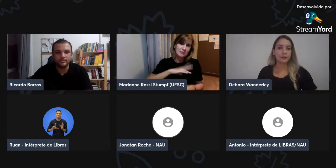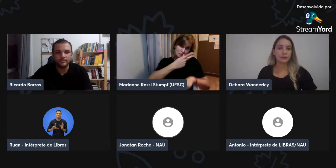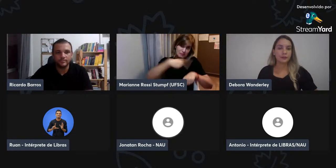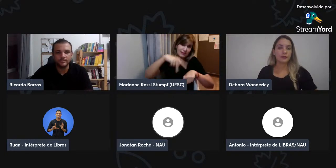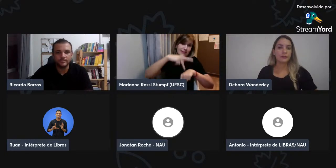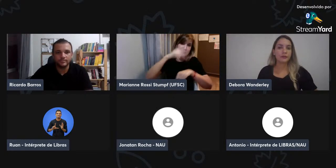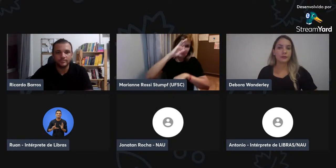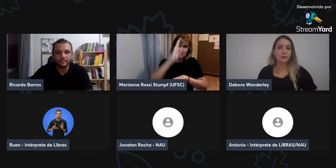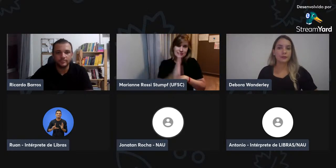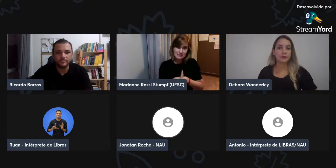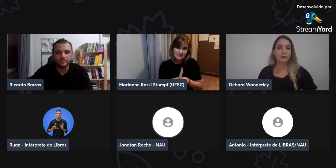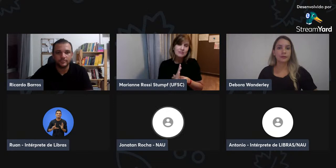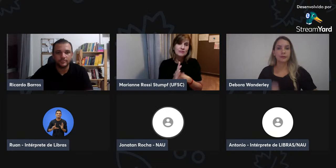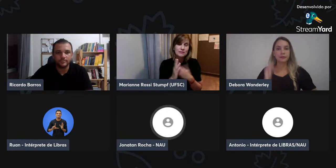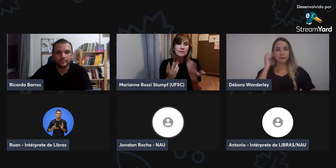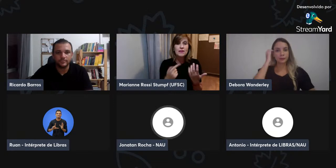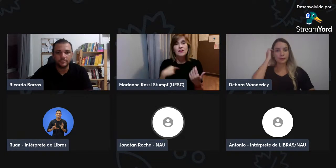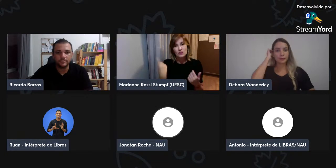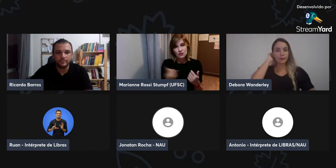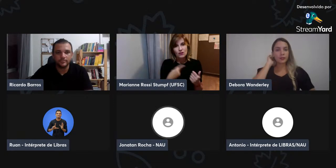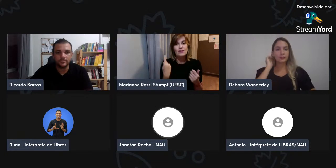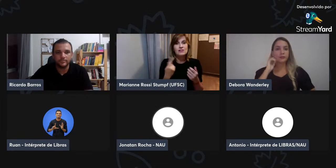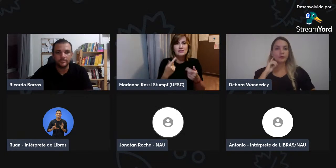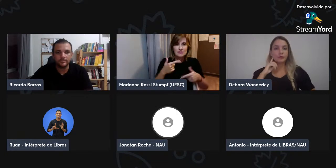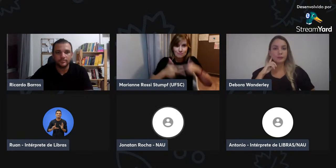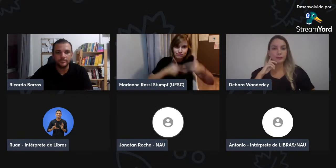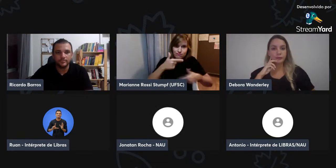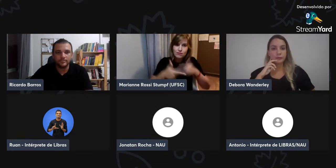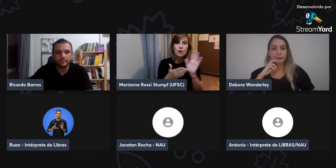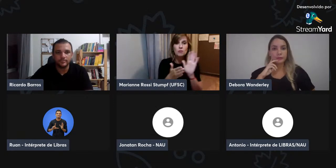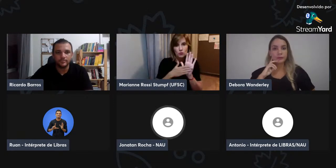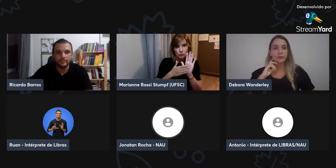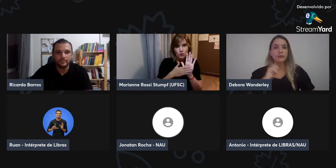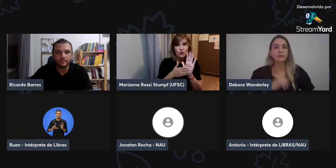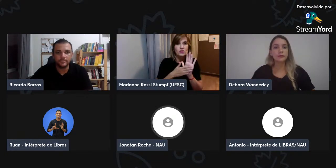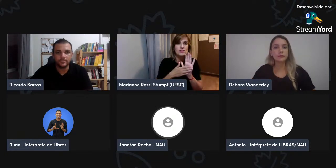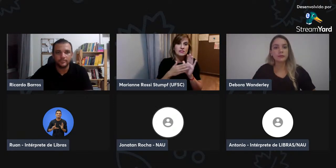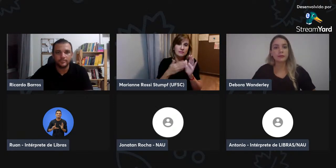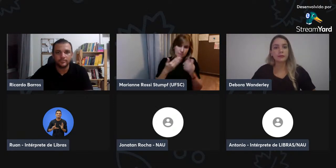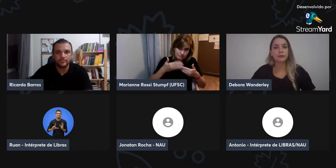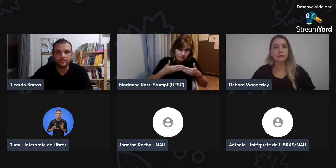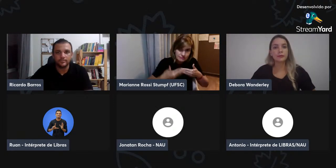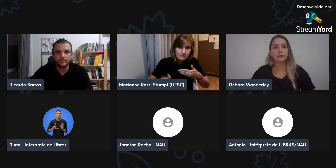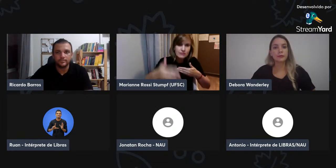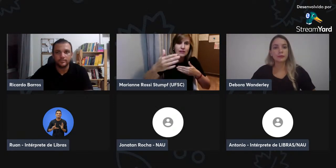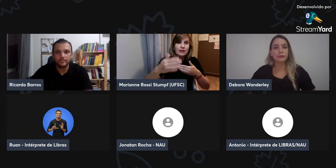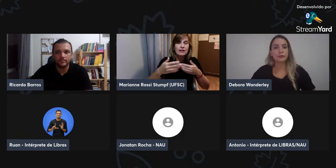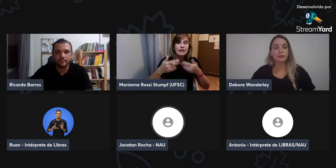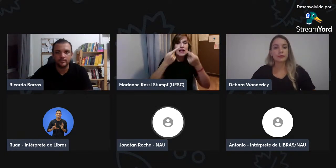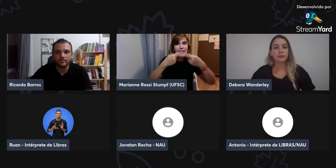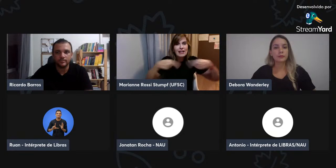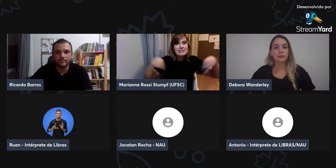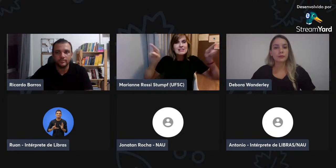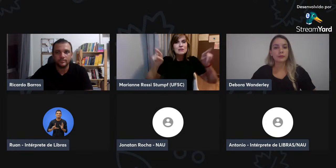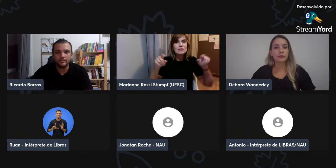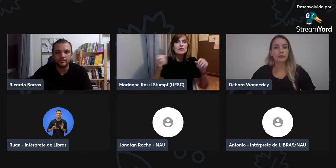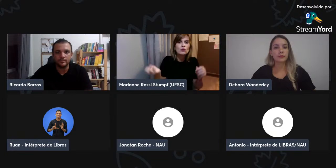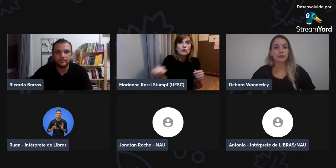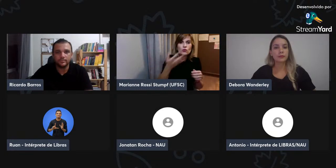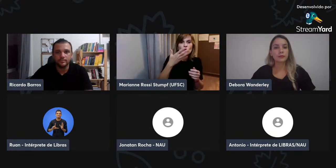escrita de sinais, complementante com o português, que pertence ao nosso país, o Brasil. Então,